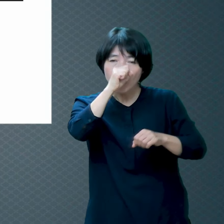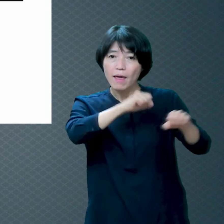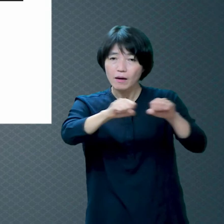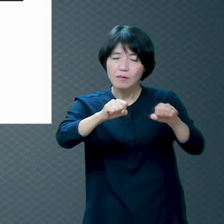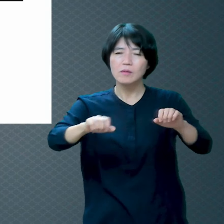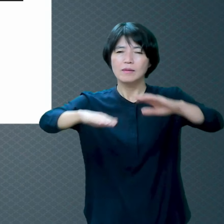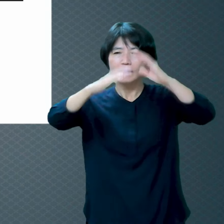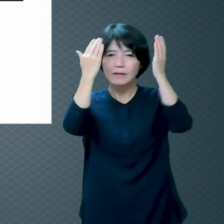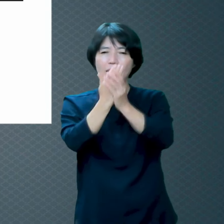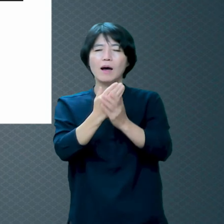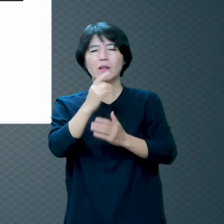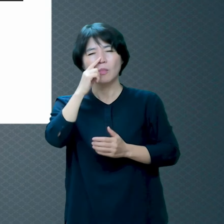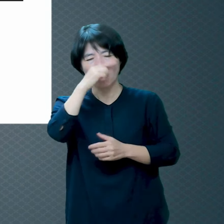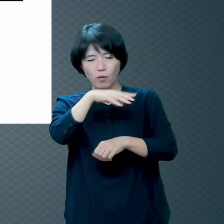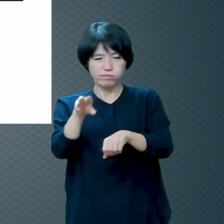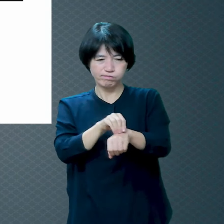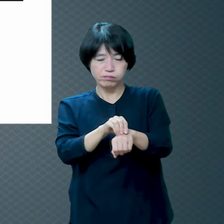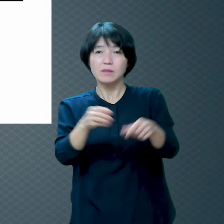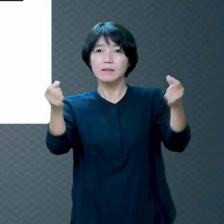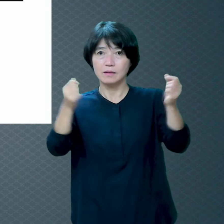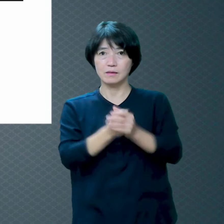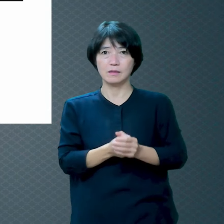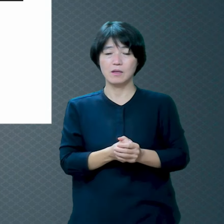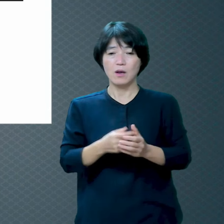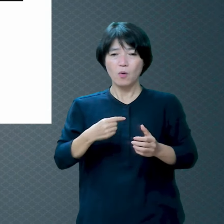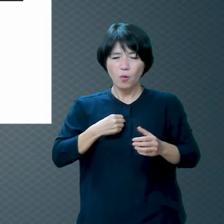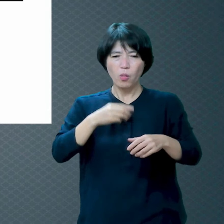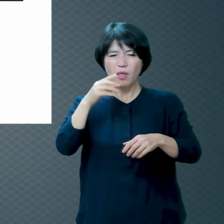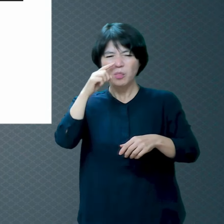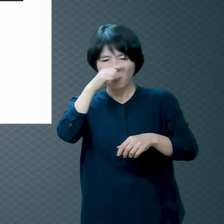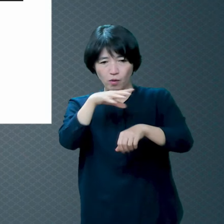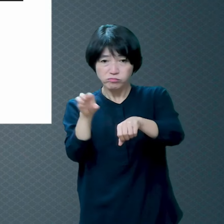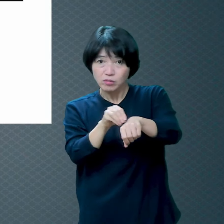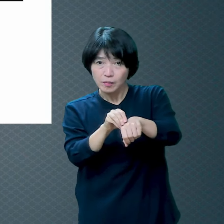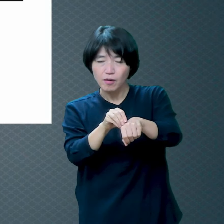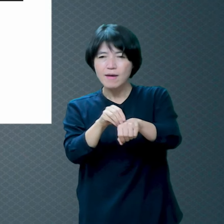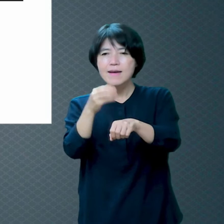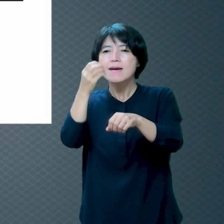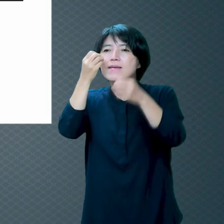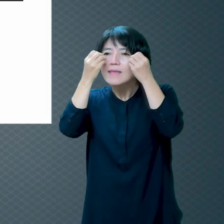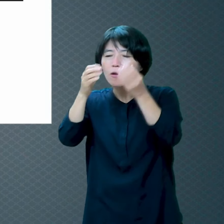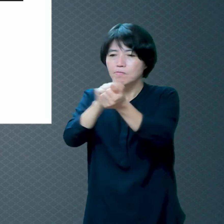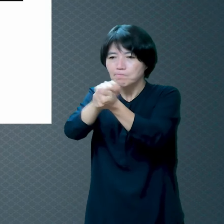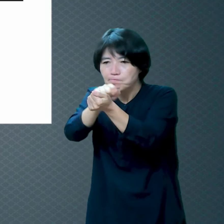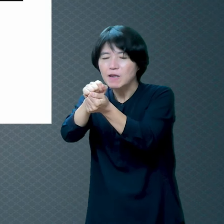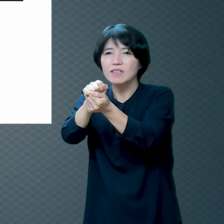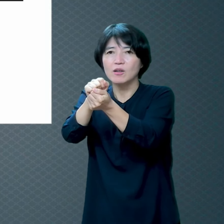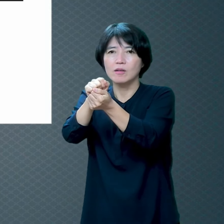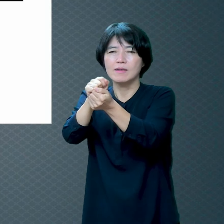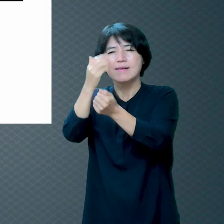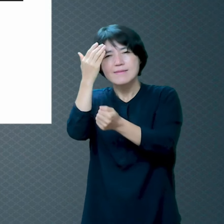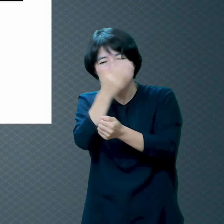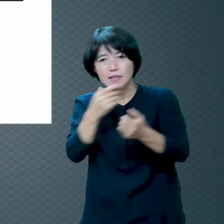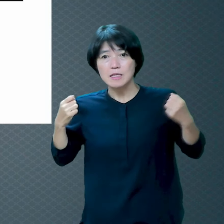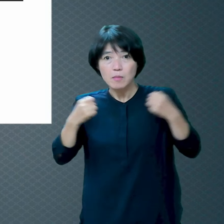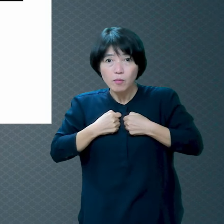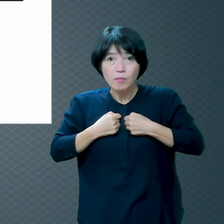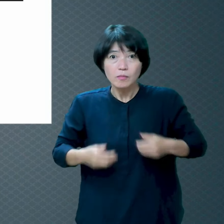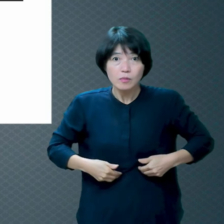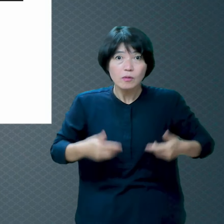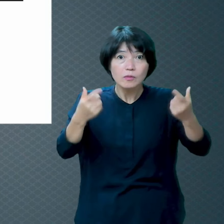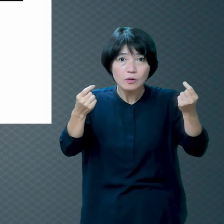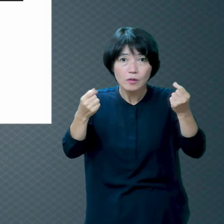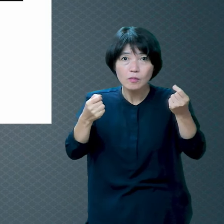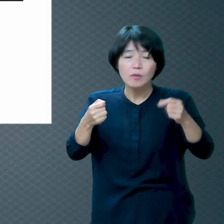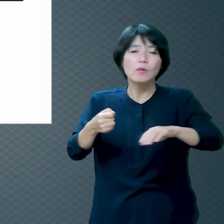더러워지면 빨아서 새것으로 입는 것처럼 우리가 하나님 앞에 하나님의 사랑으로 예수님의 피로